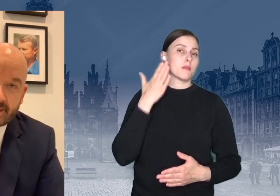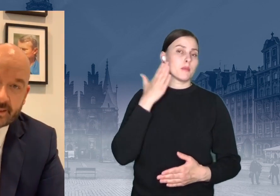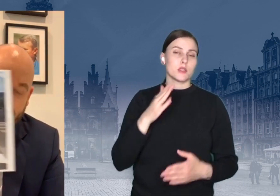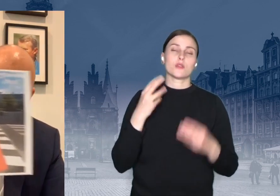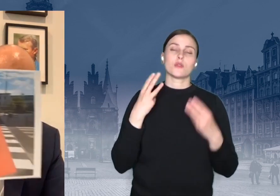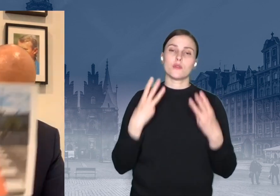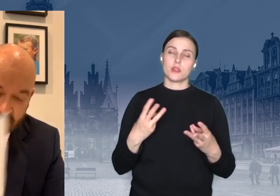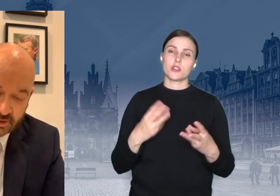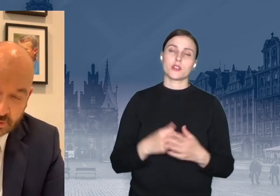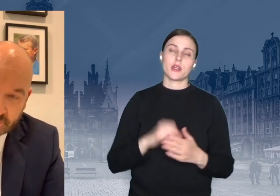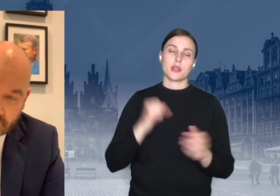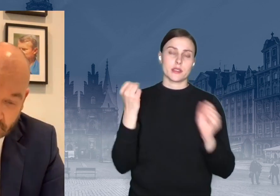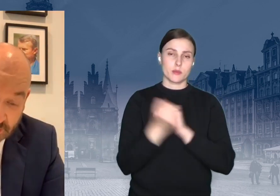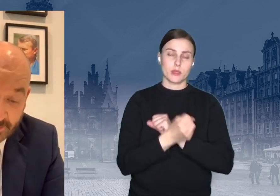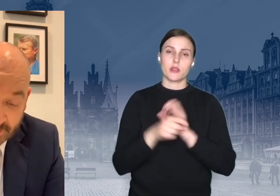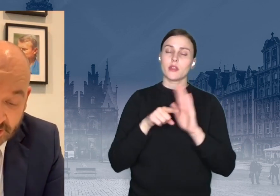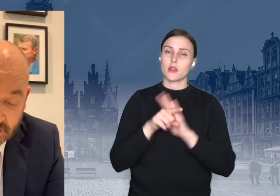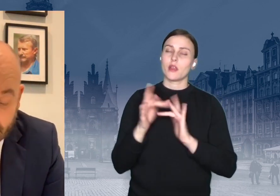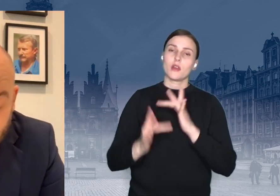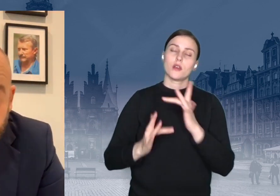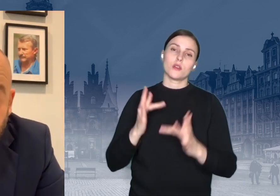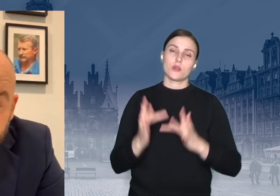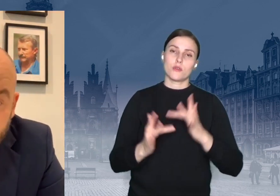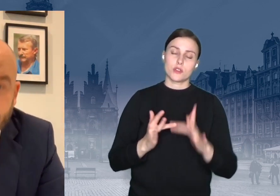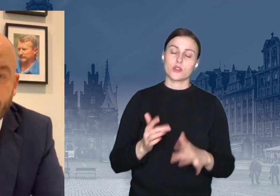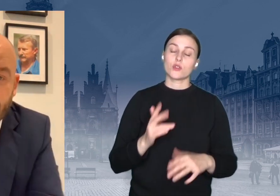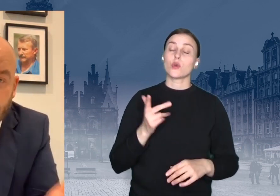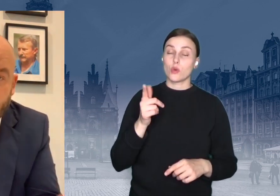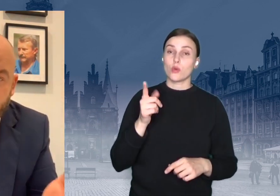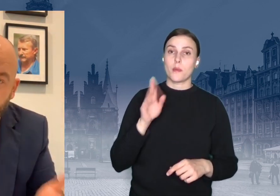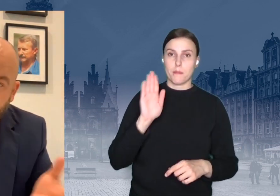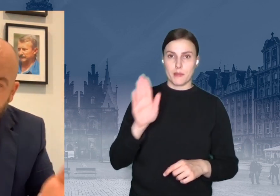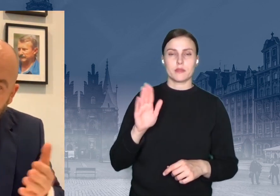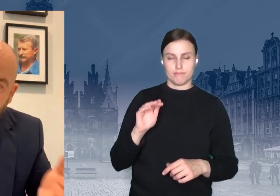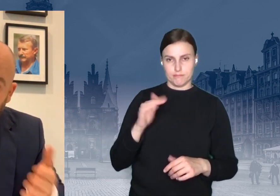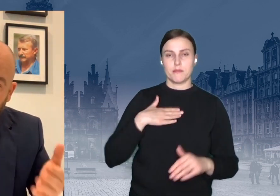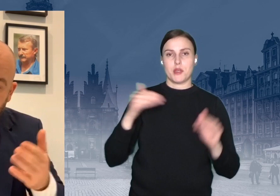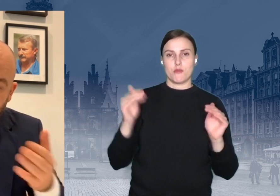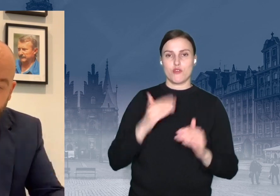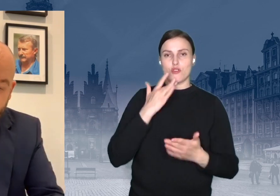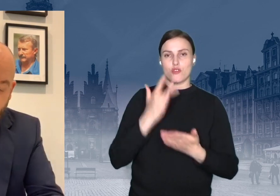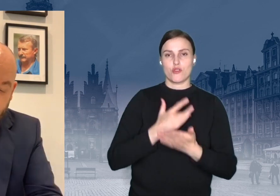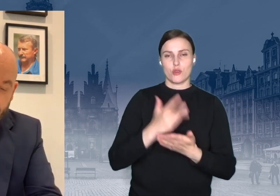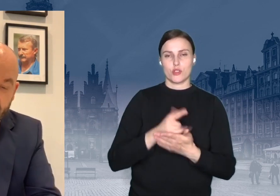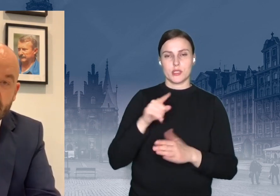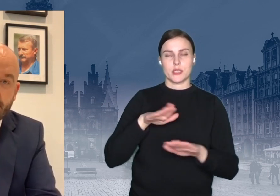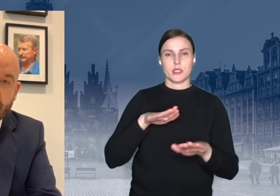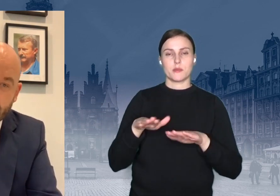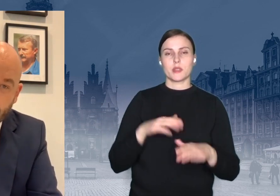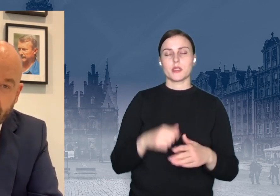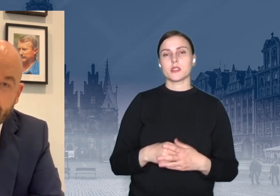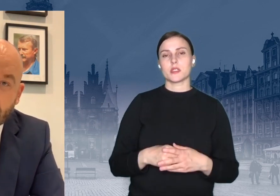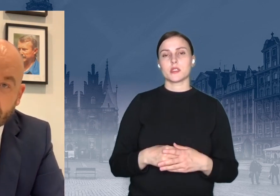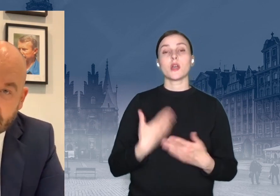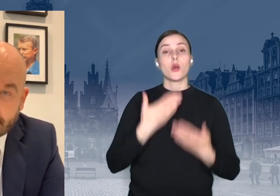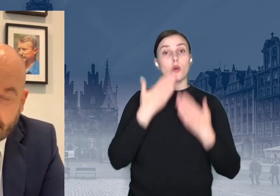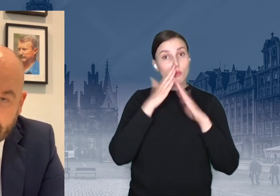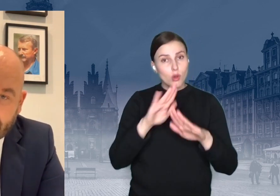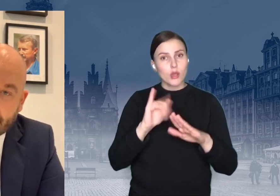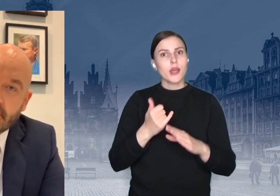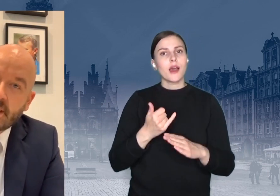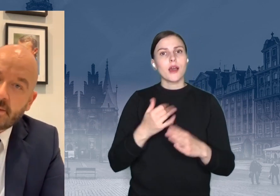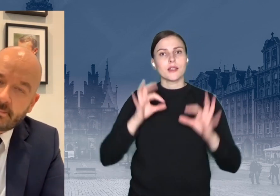rowerzystów, którzy mam nadzieję, że będą z niej korzystać. Także widzicie, pokazuję Wam, robiąc ten przegląd inwestycji, pokazuję Wam, że o wszystkim pamiętamy.